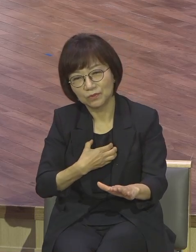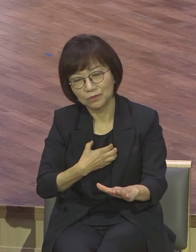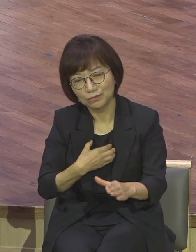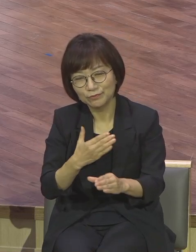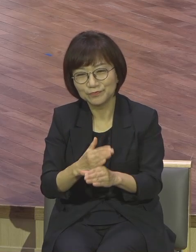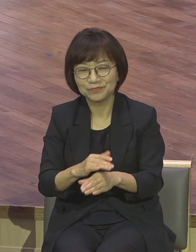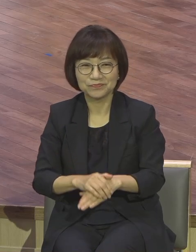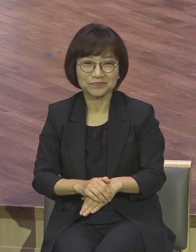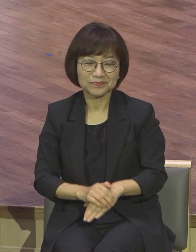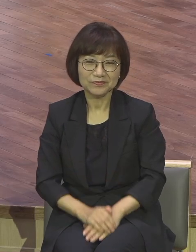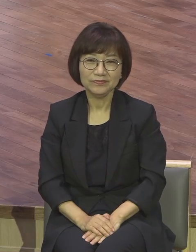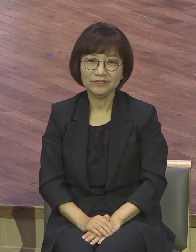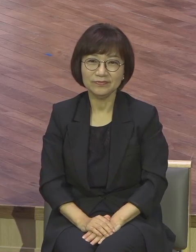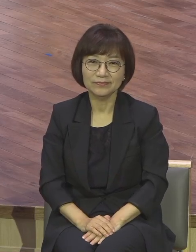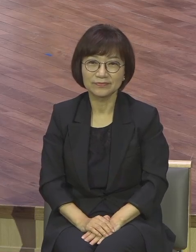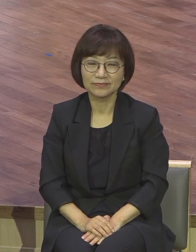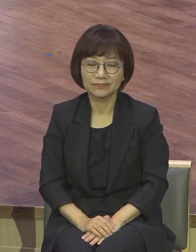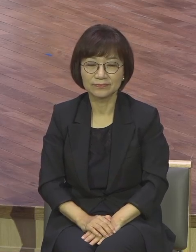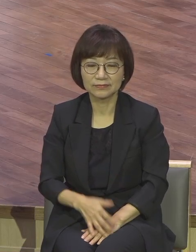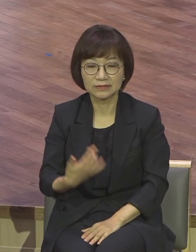방심의 결과입니다